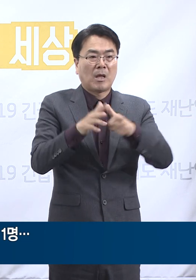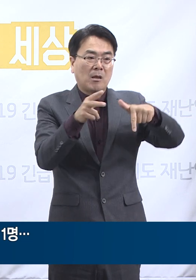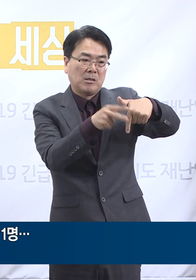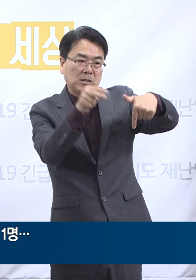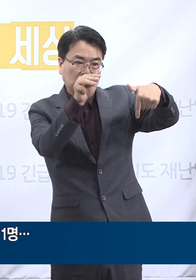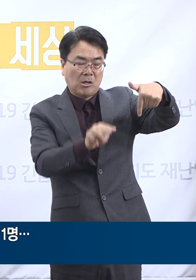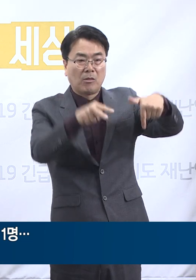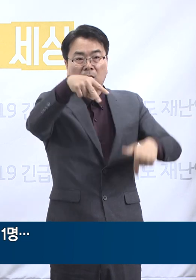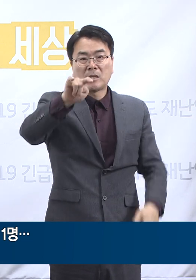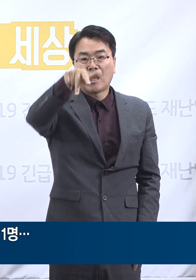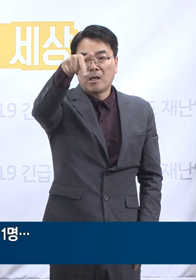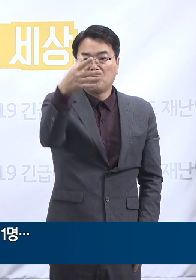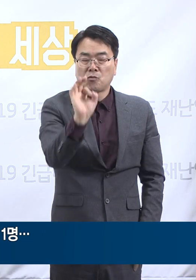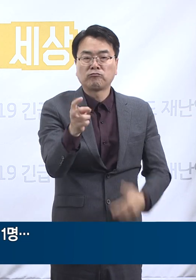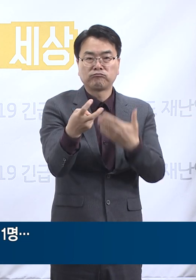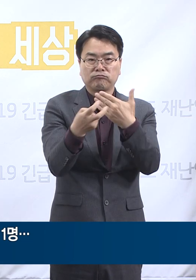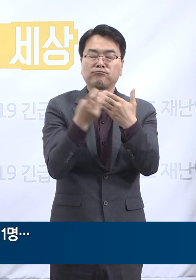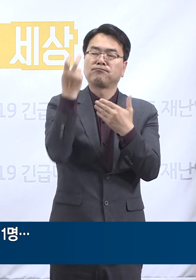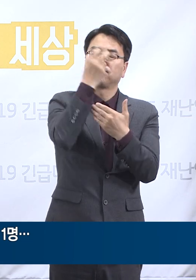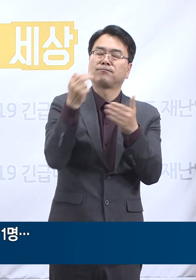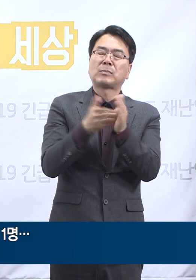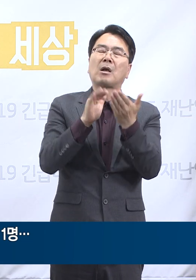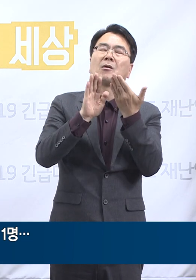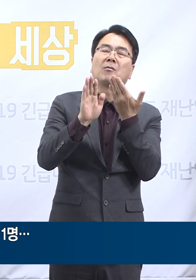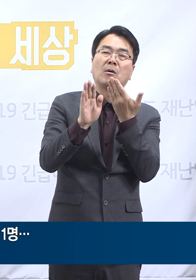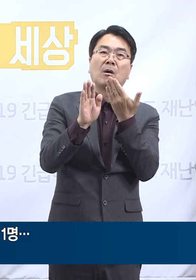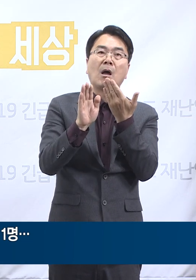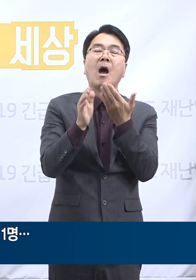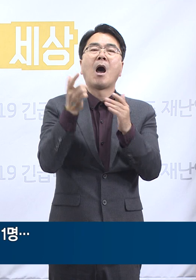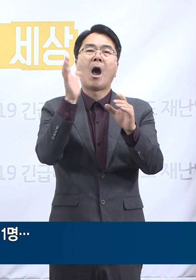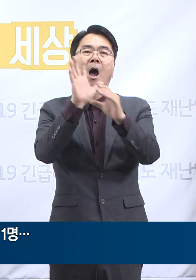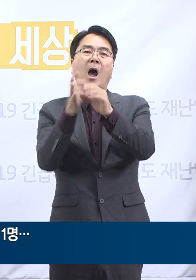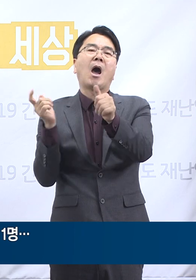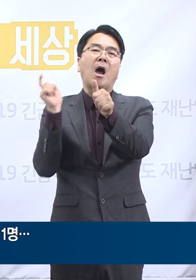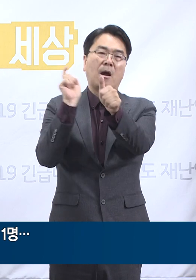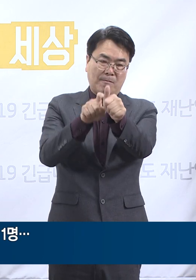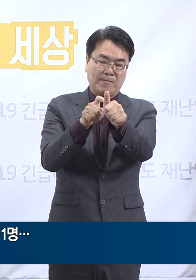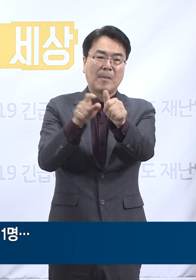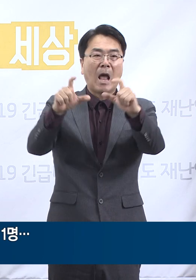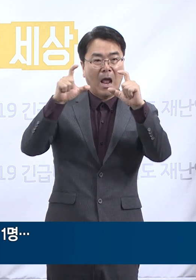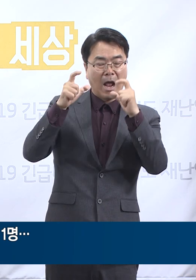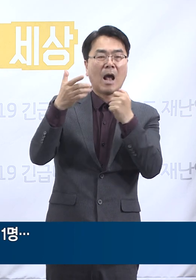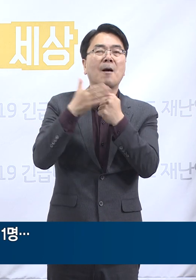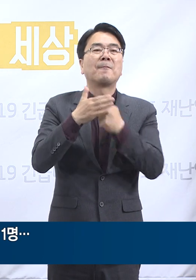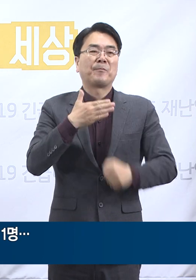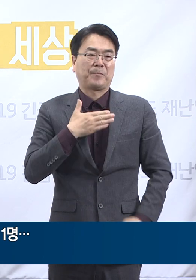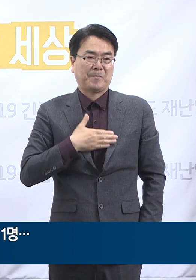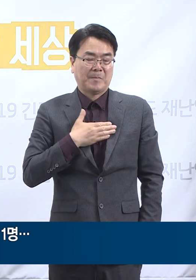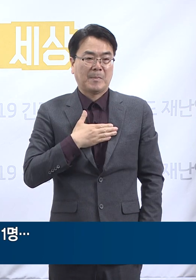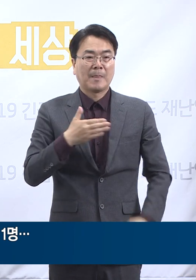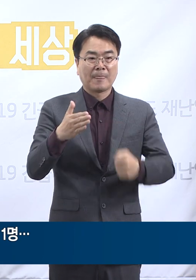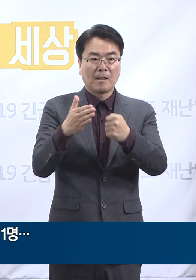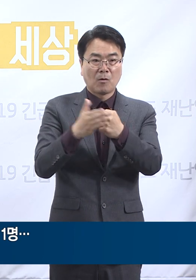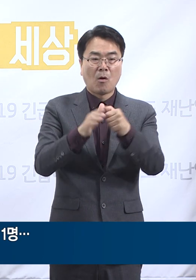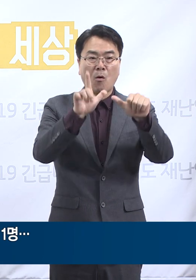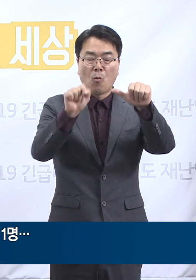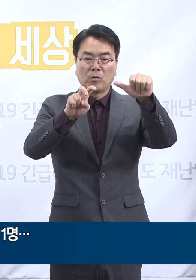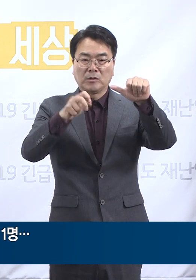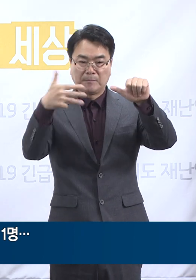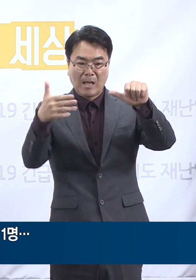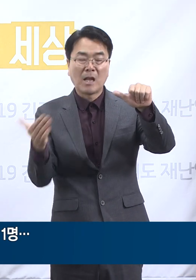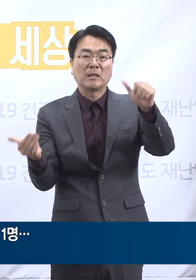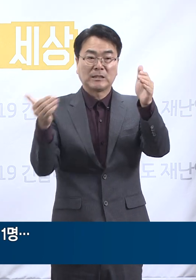진료소에서 선별검사 후 27일 확진되었으며 경기도는 5월 25일부터 28일까지